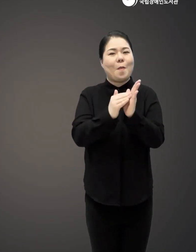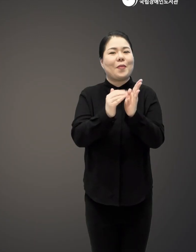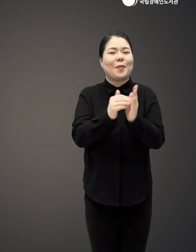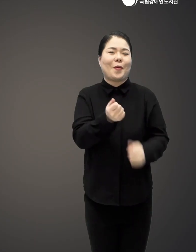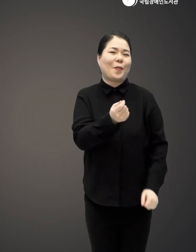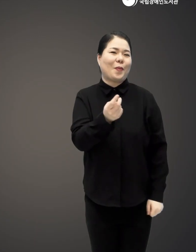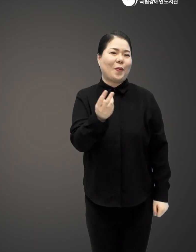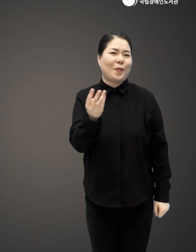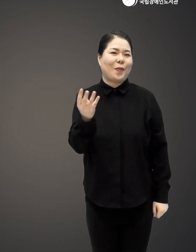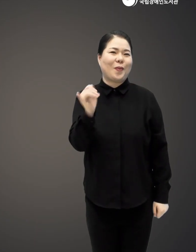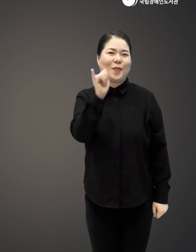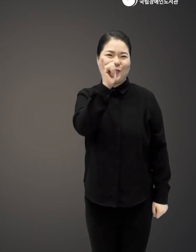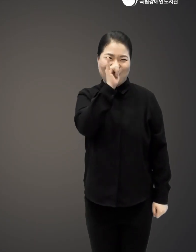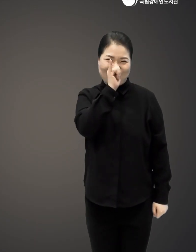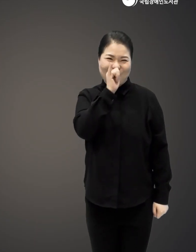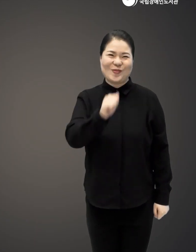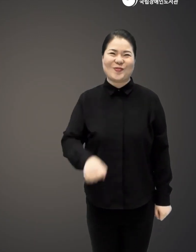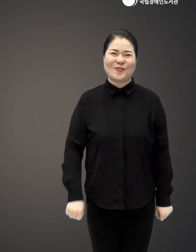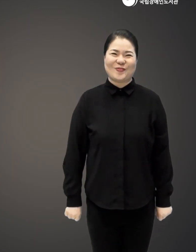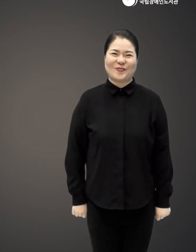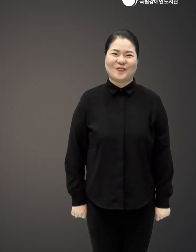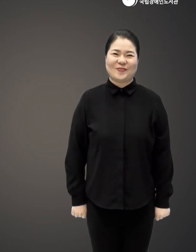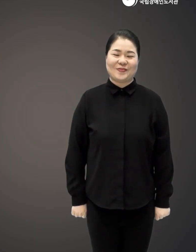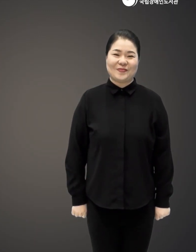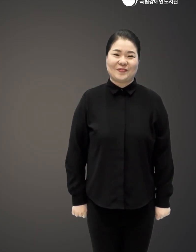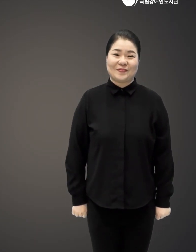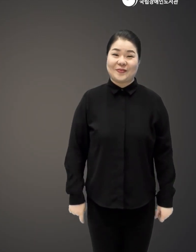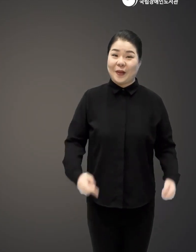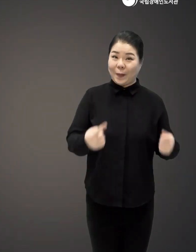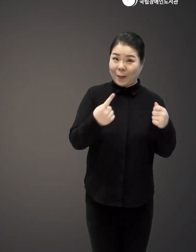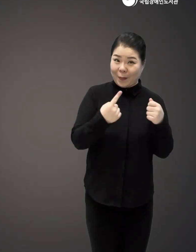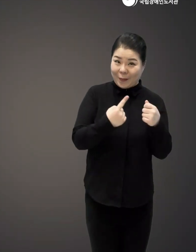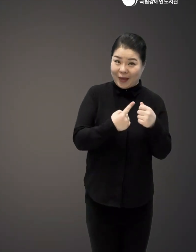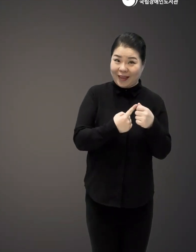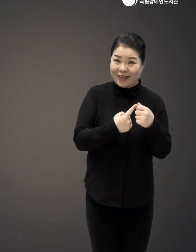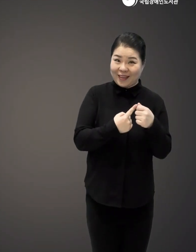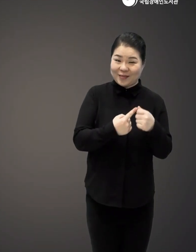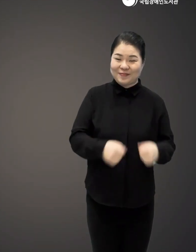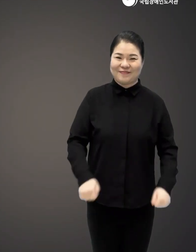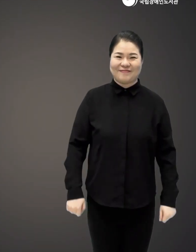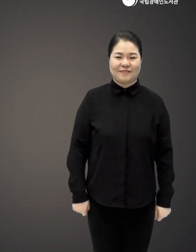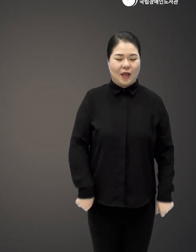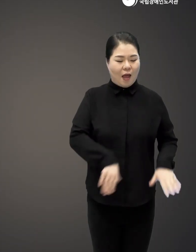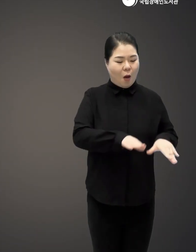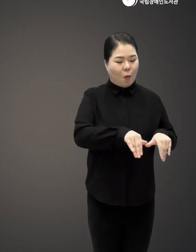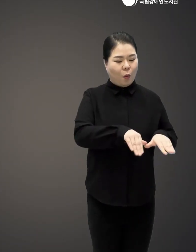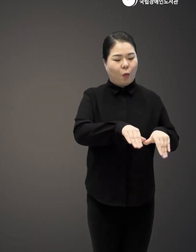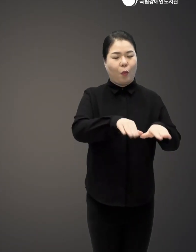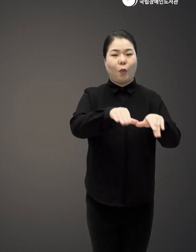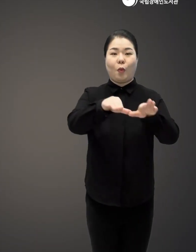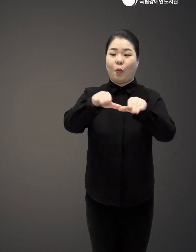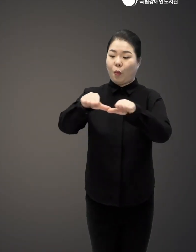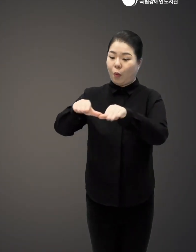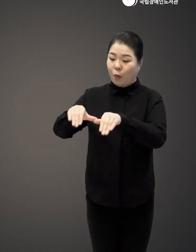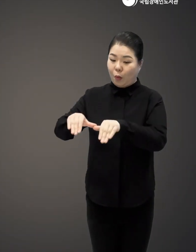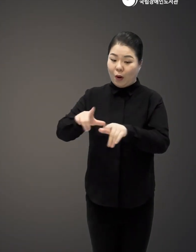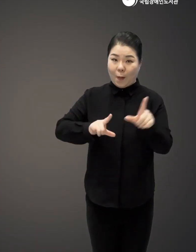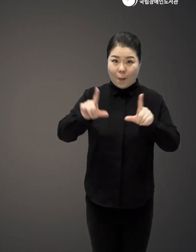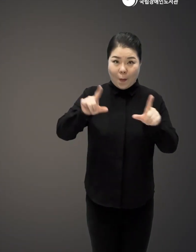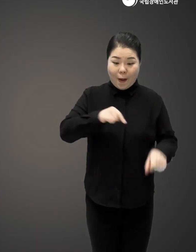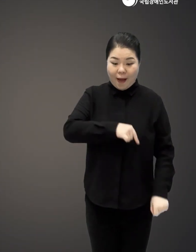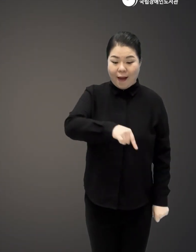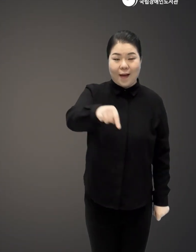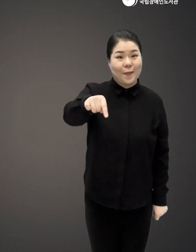몇 가지 비밀들이 있습니다 첫 번째가요 기러기는 우리 V자 대열 있잖아요